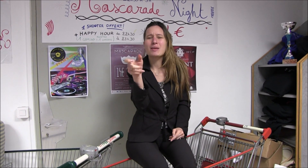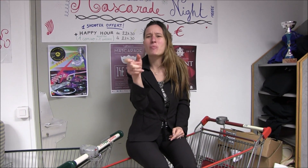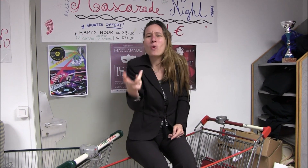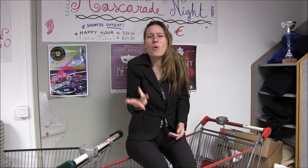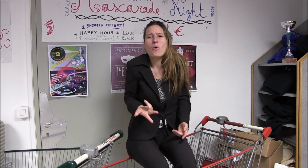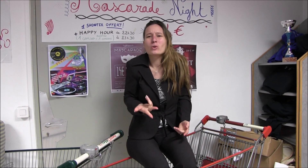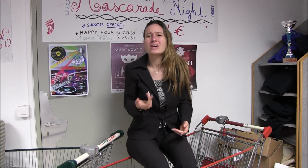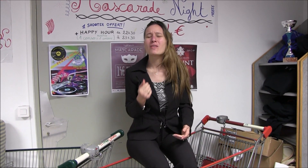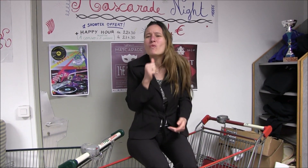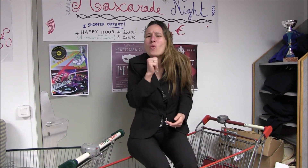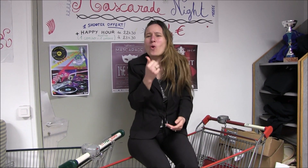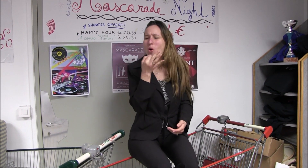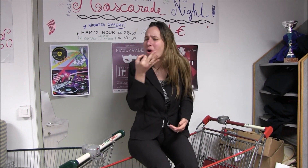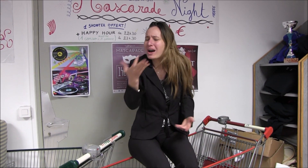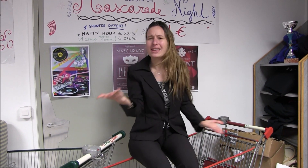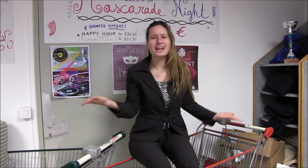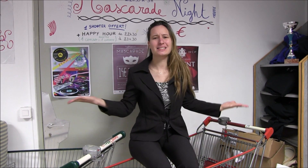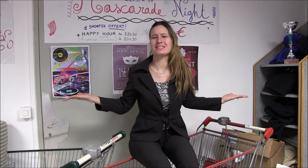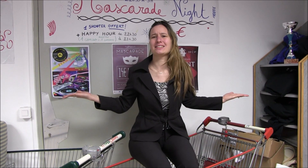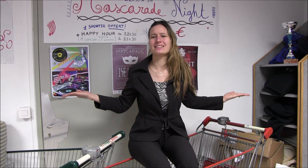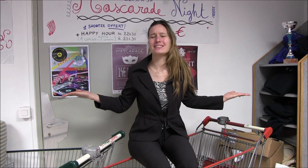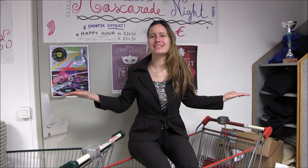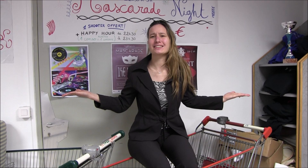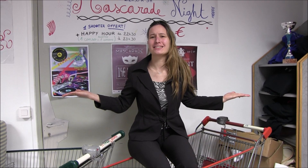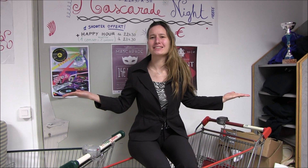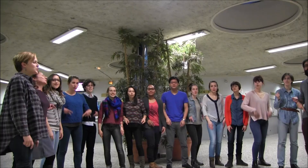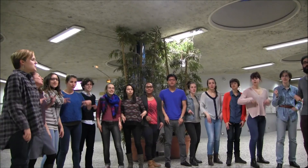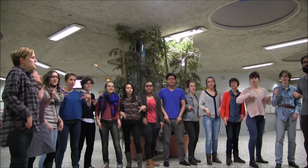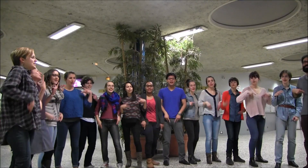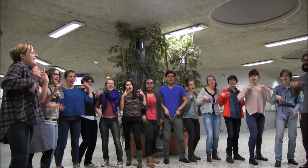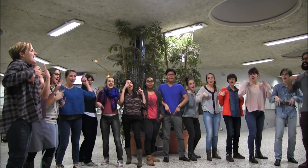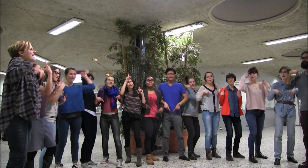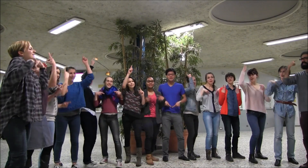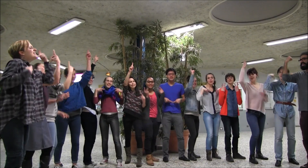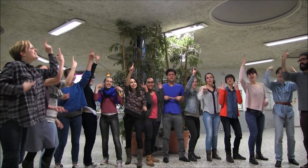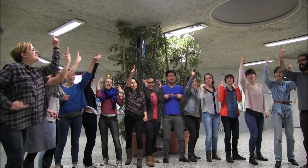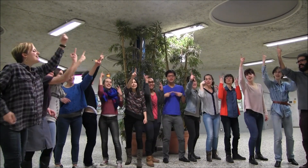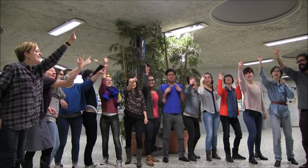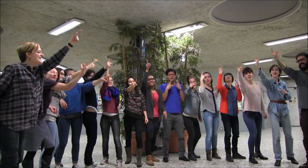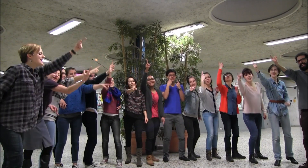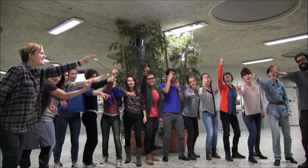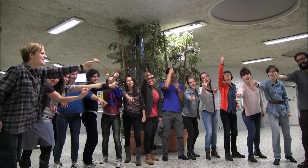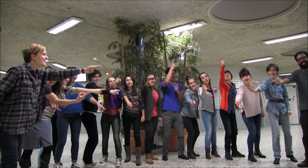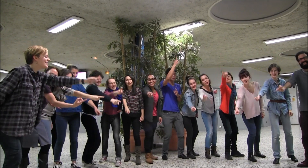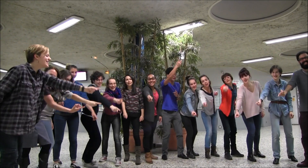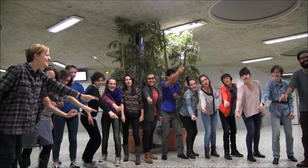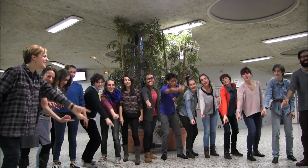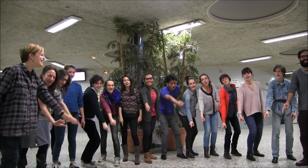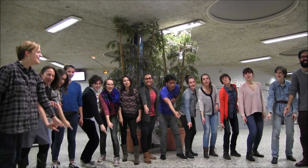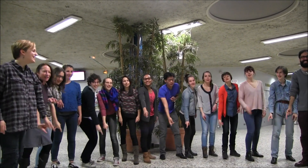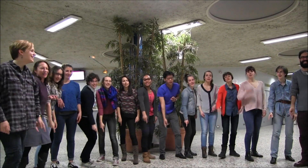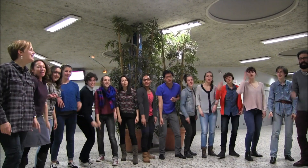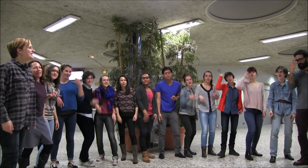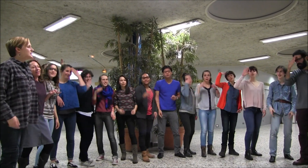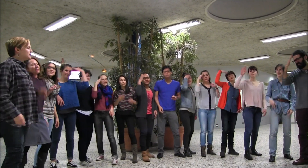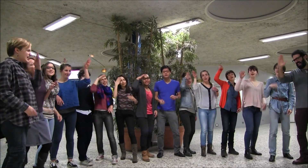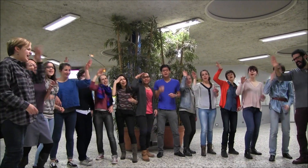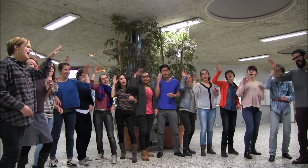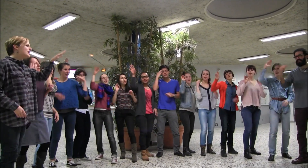c'est des mots, ça ne veut rien dire Toute ta vie, tu